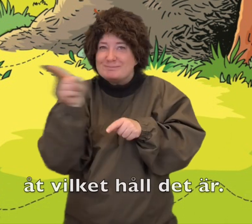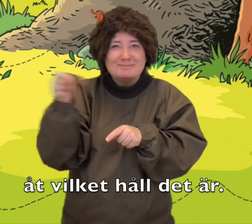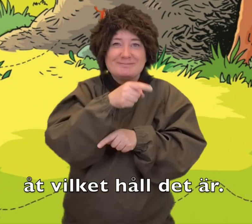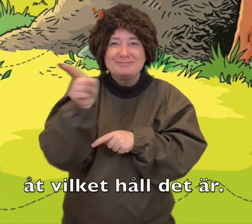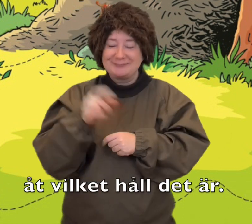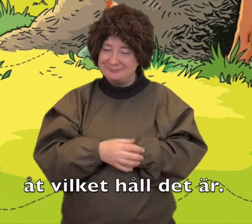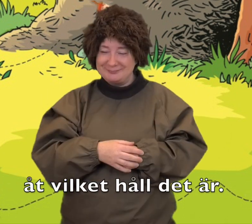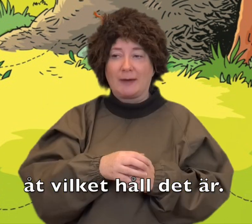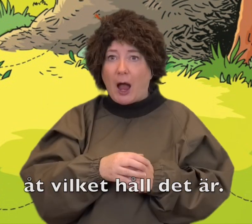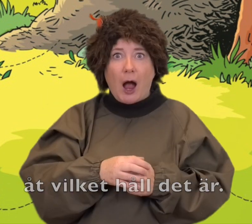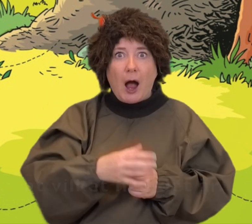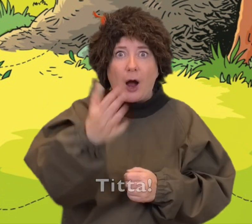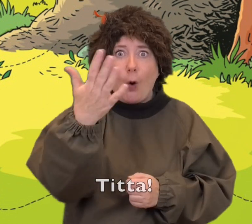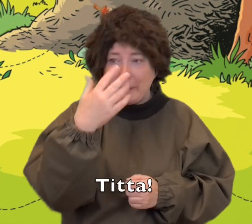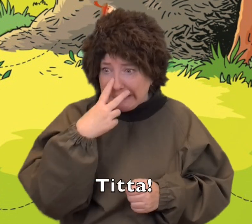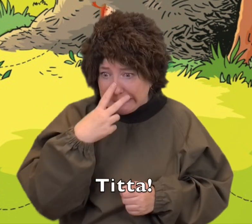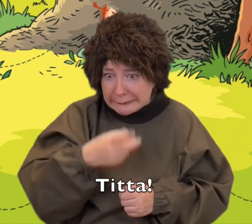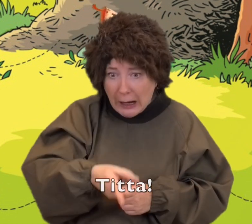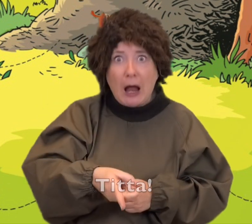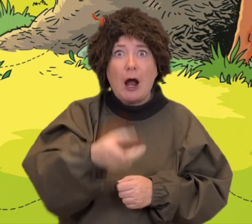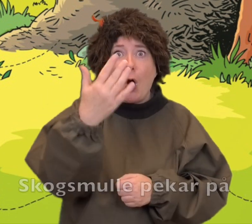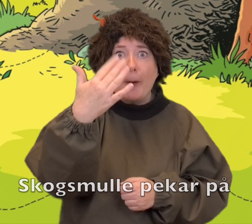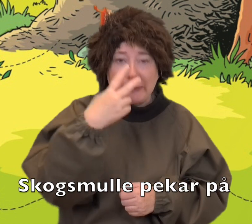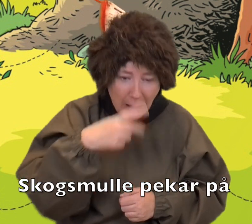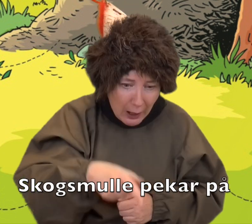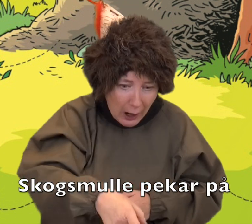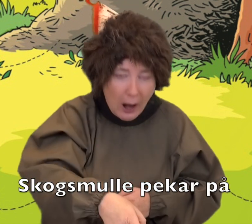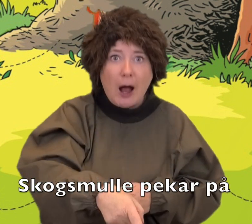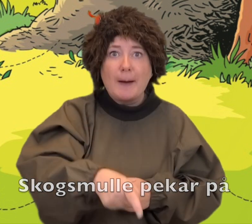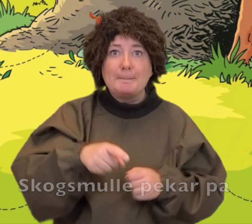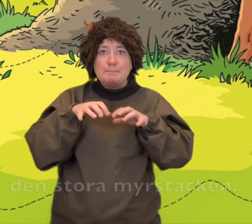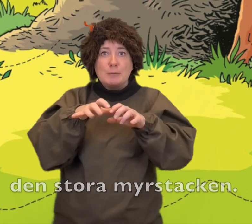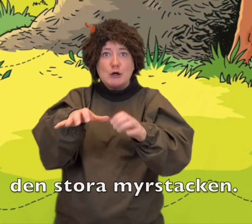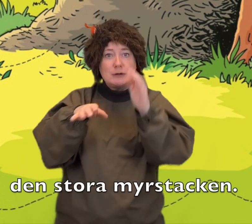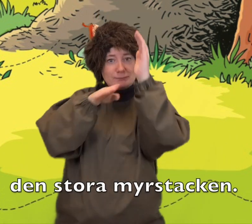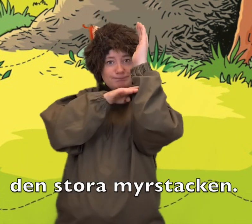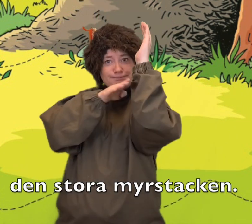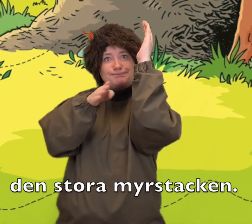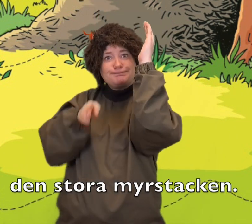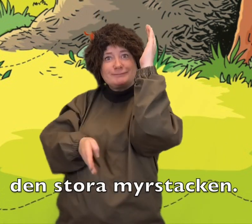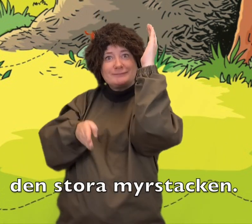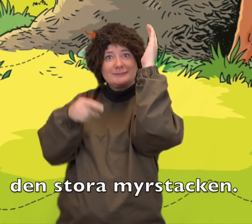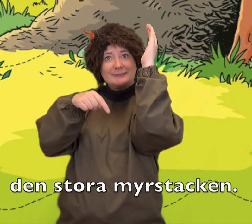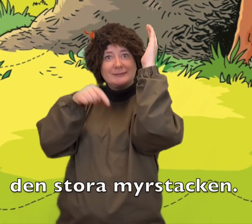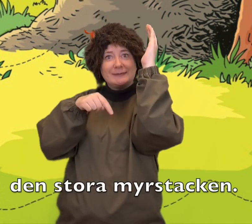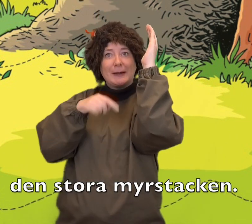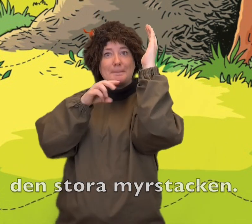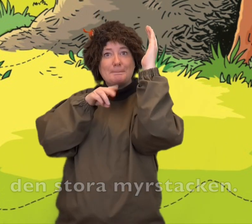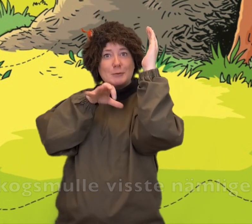vilket håll det är. Titta! Skogsmulle pekar på den stora myrstacken. Skogsmulle